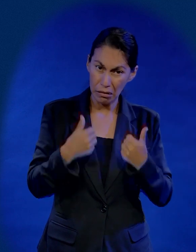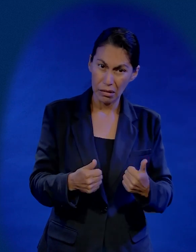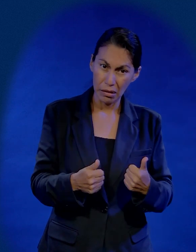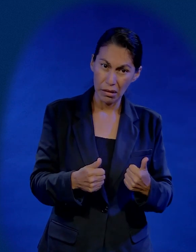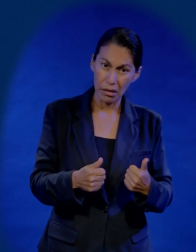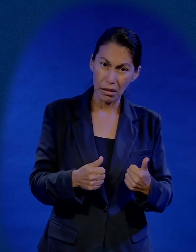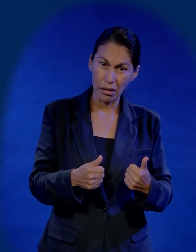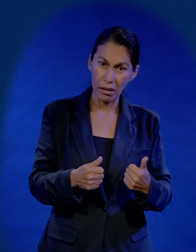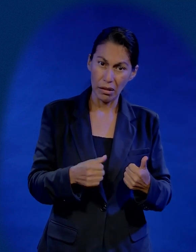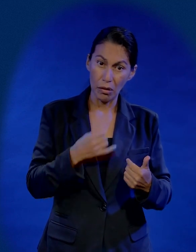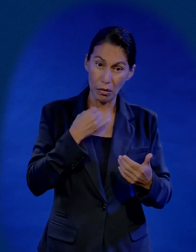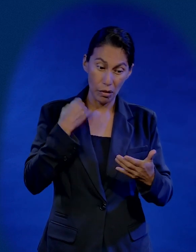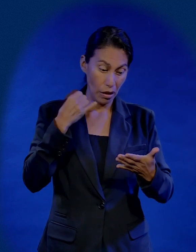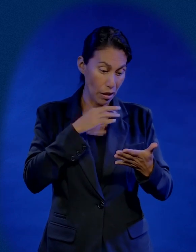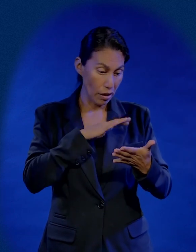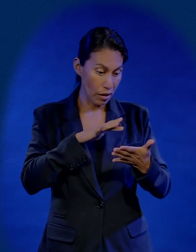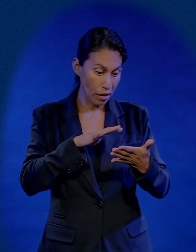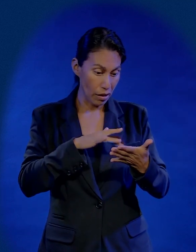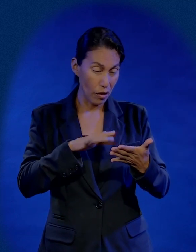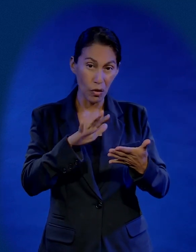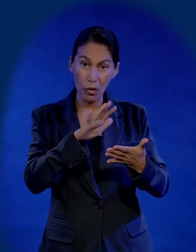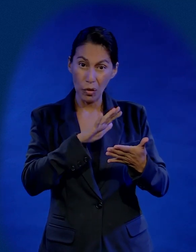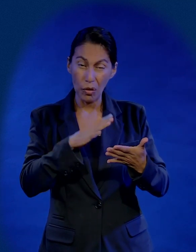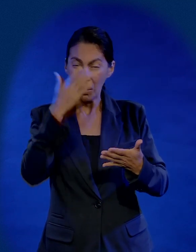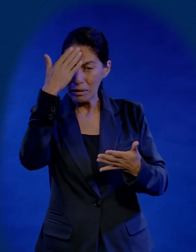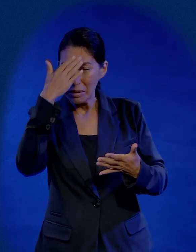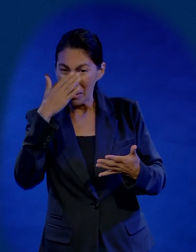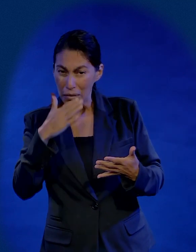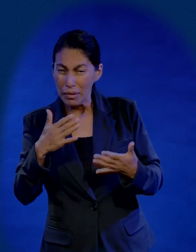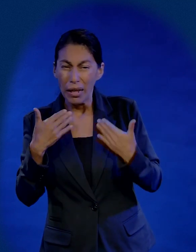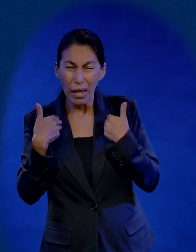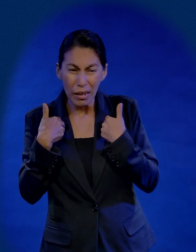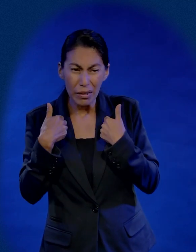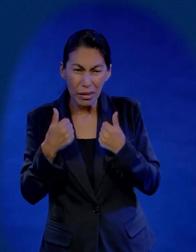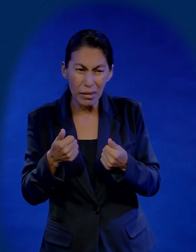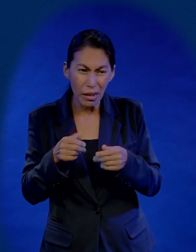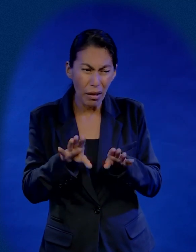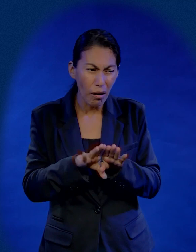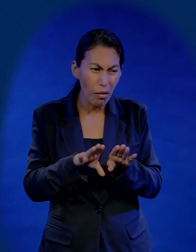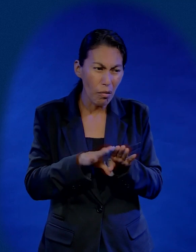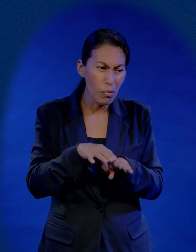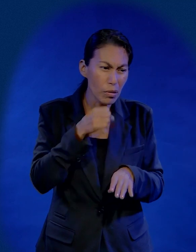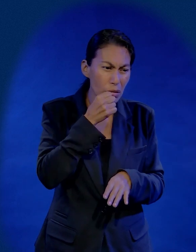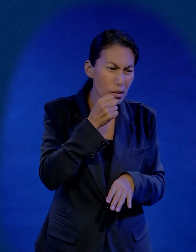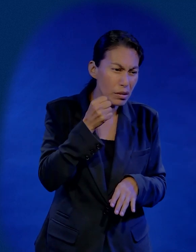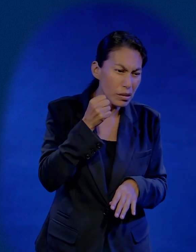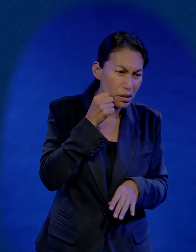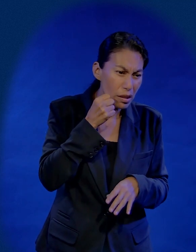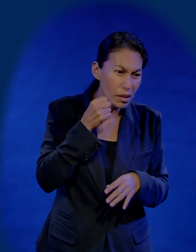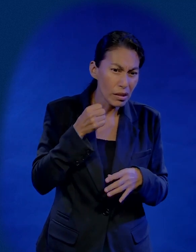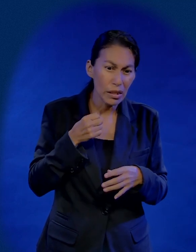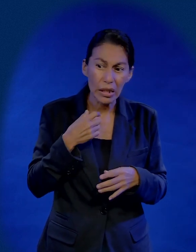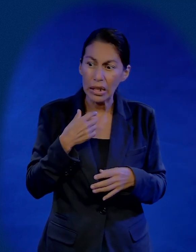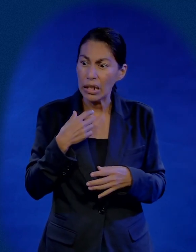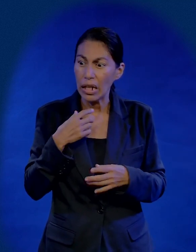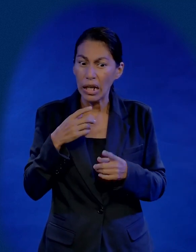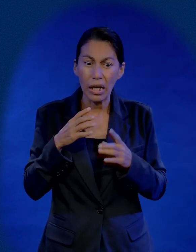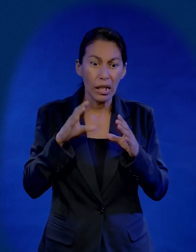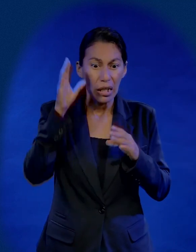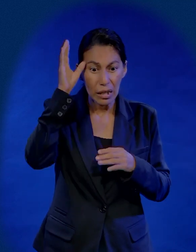Y Judas había leído muy bien cómo las cosas se iban dando. Y cómo los sacerdotes cada vez estaban más desesperados por capturar a